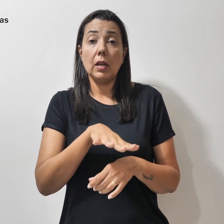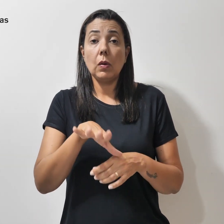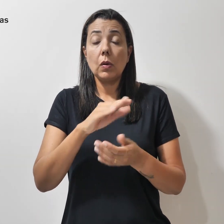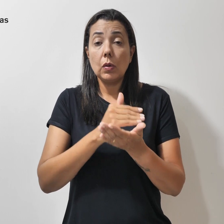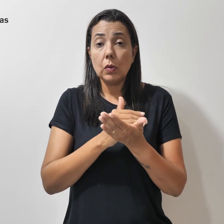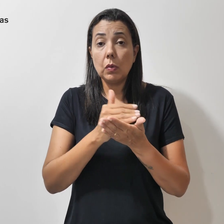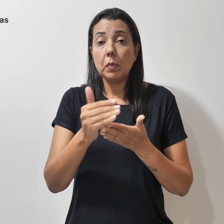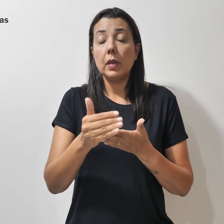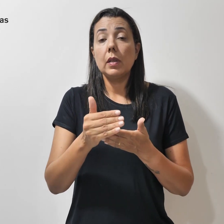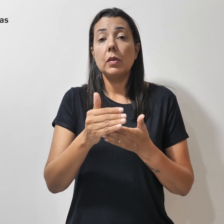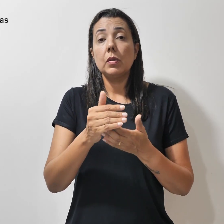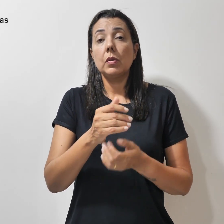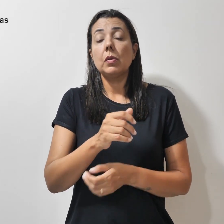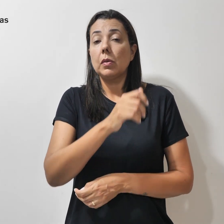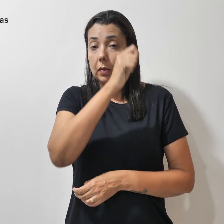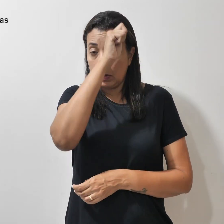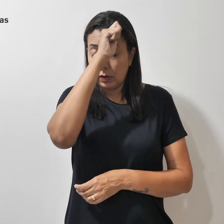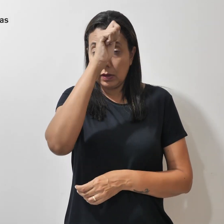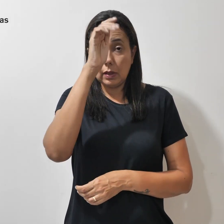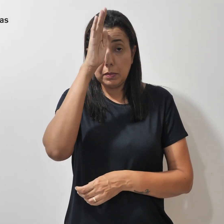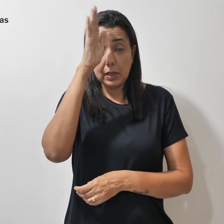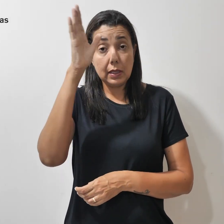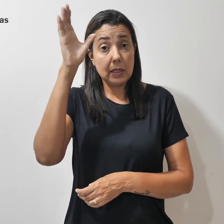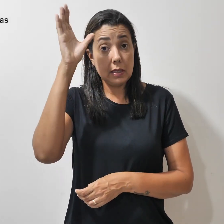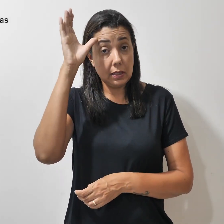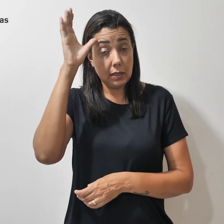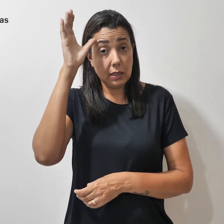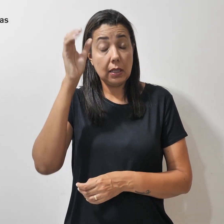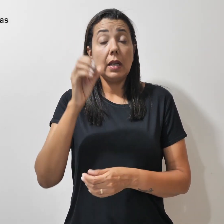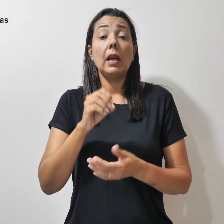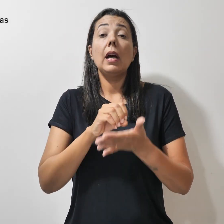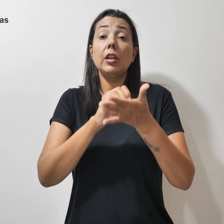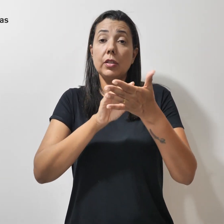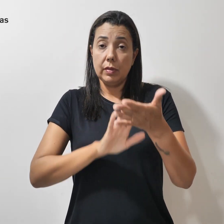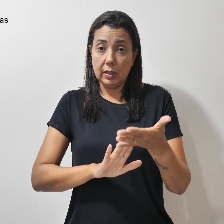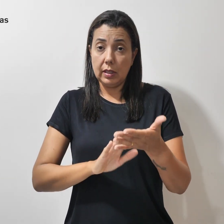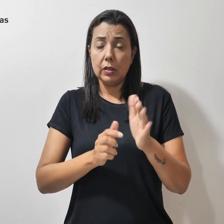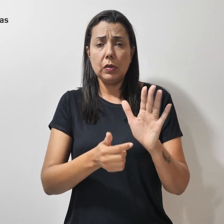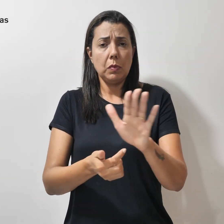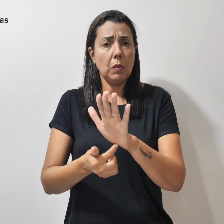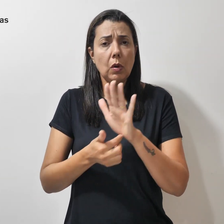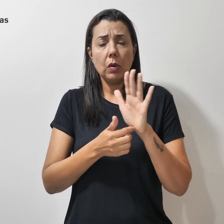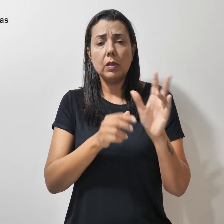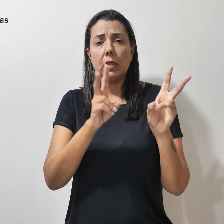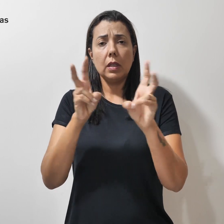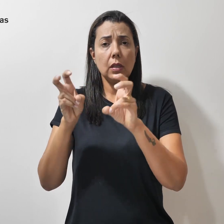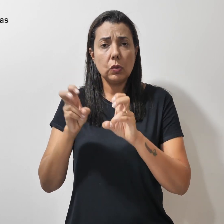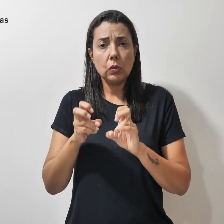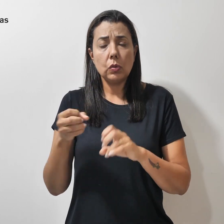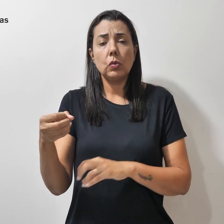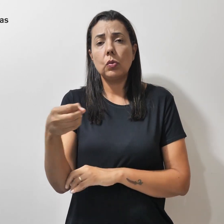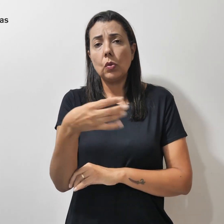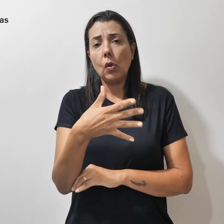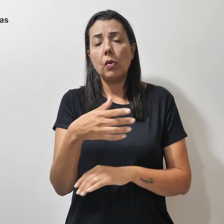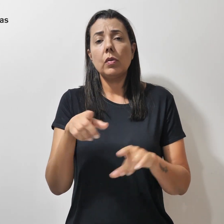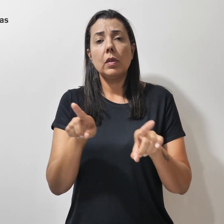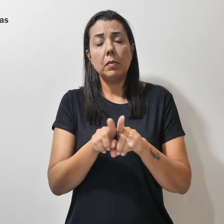da alfabetização. A atividade está trazendo temas atuais e necessários,